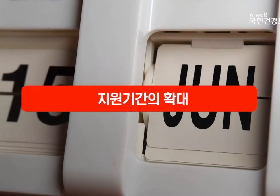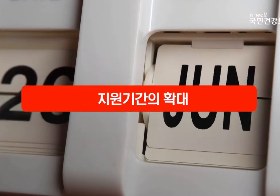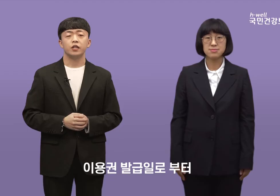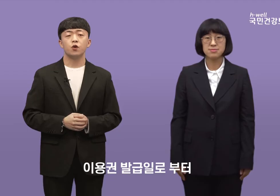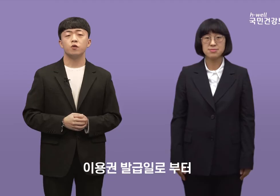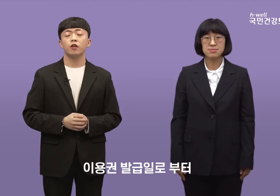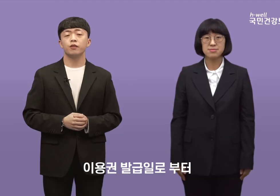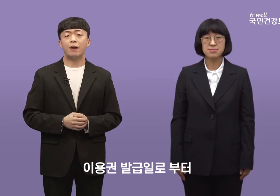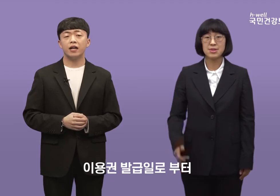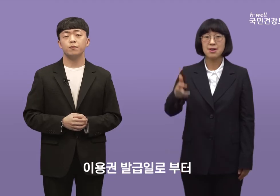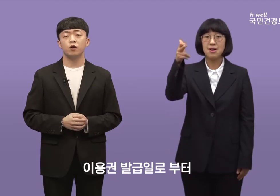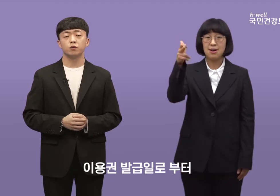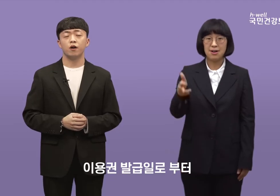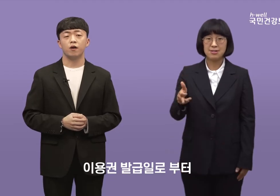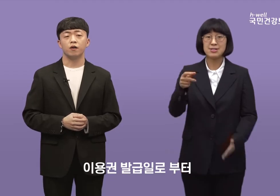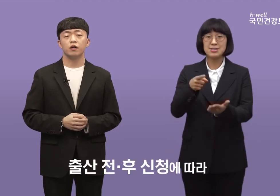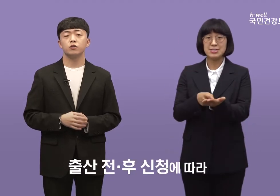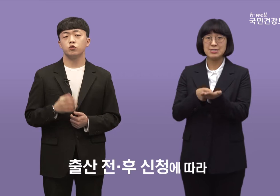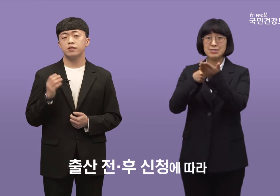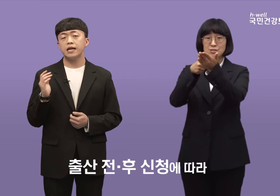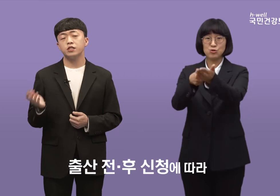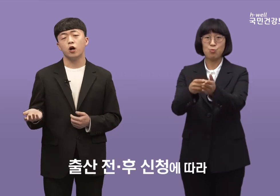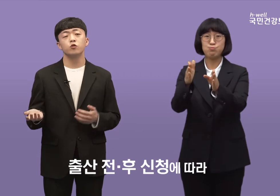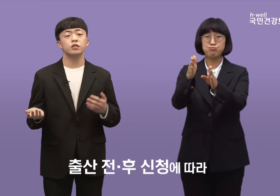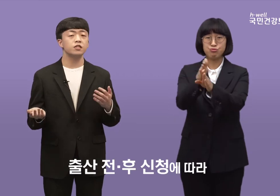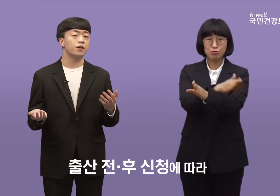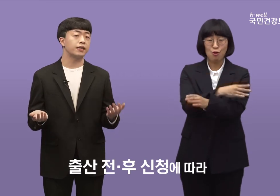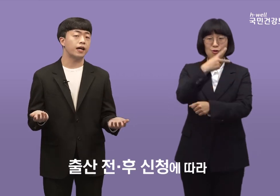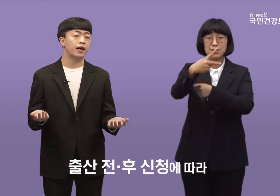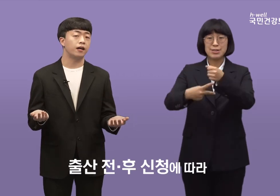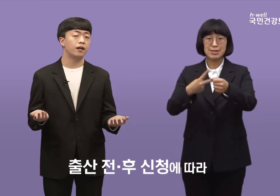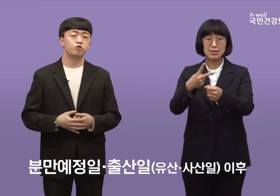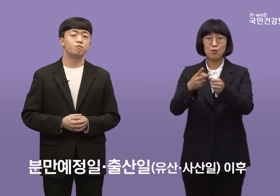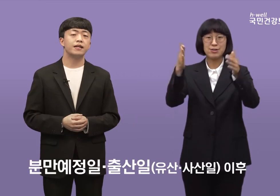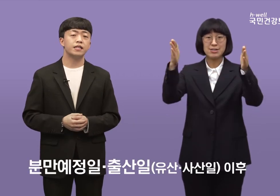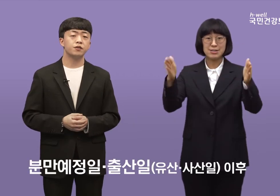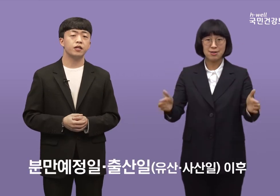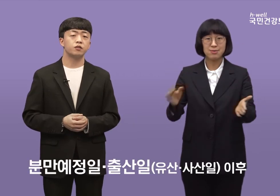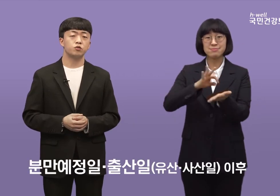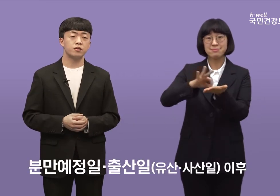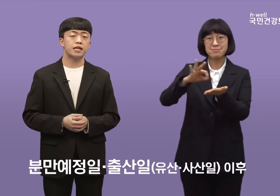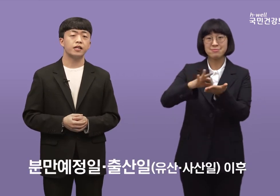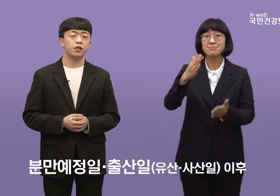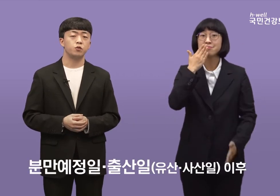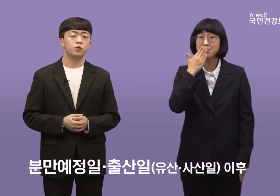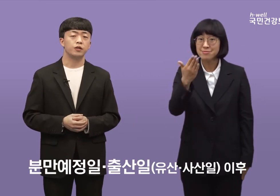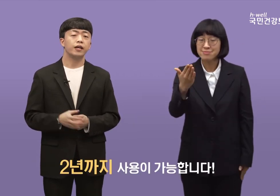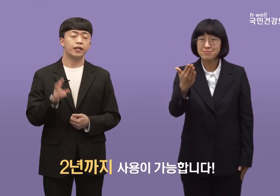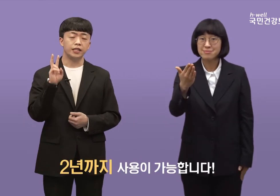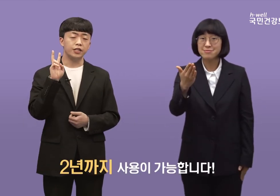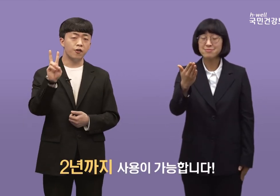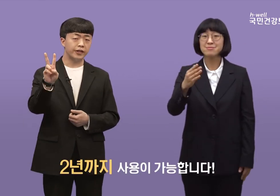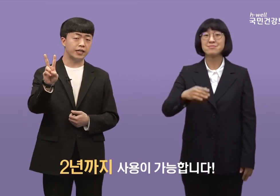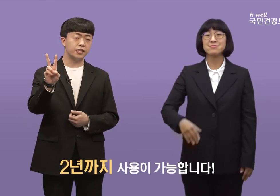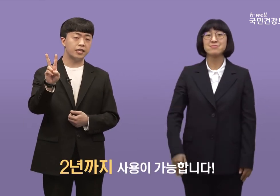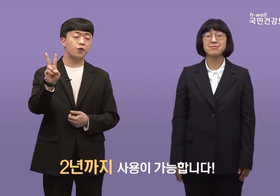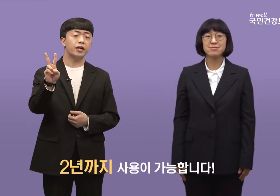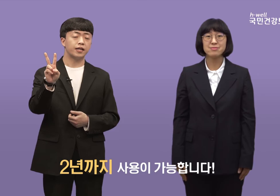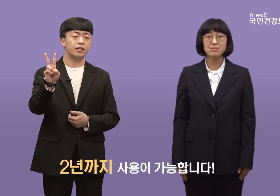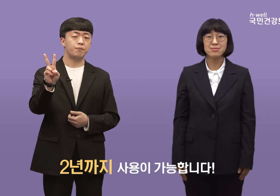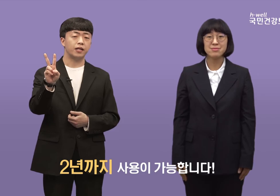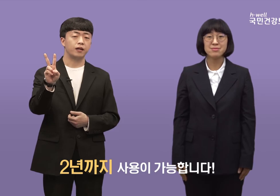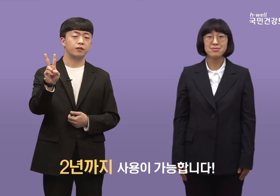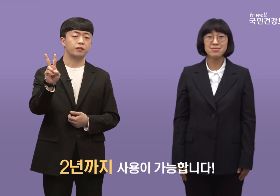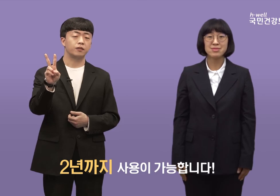이용권 발급일로부터 출산 전후 신청에 따라 분만 예정일 출산일 이후 2년까지